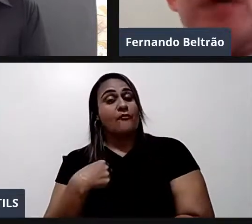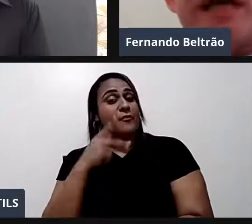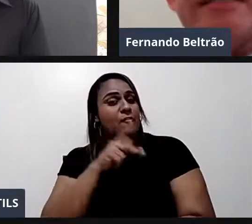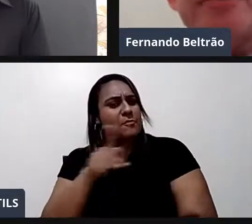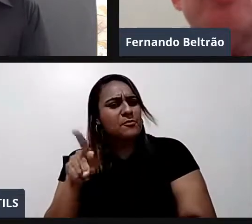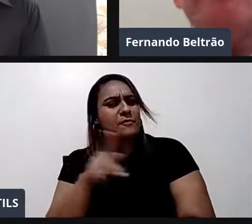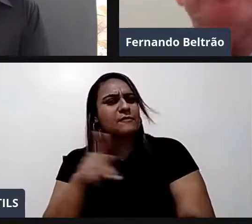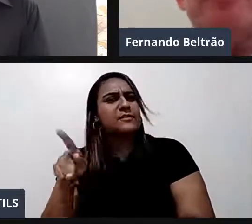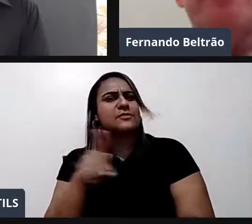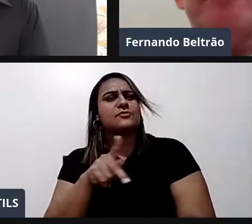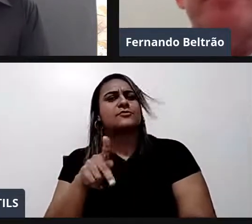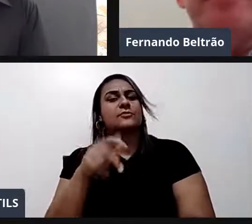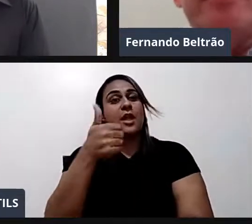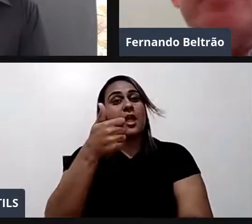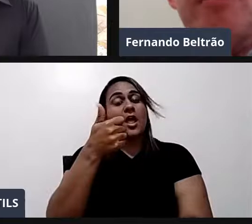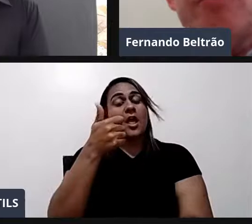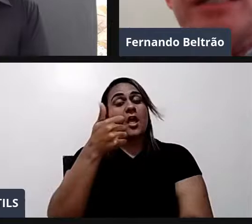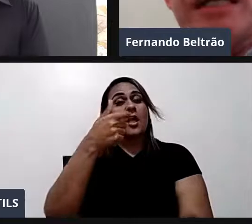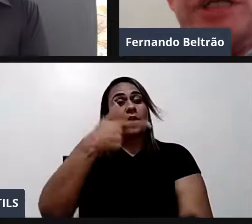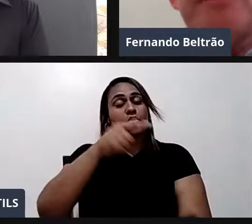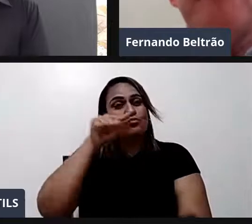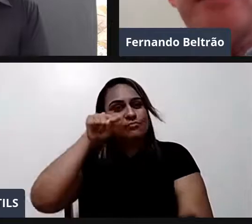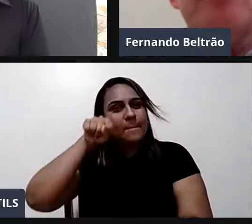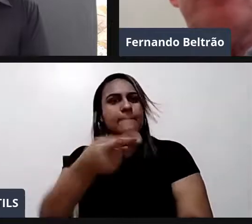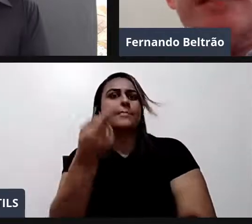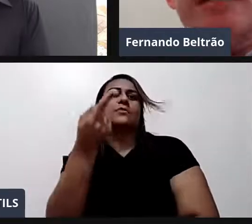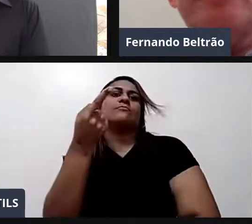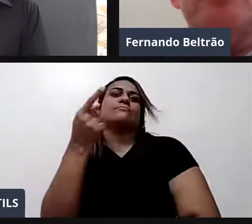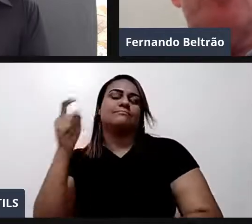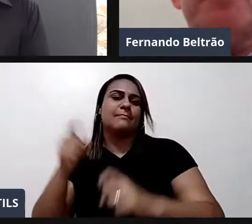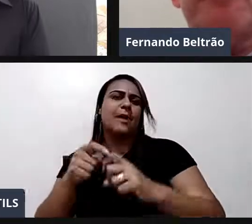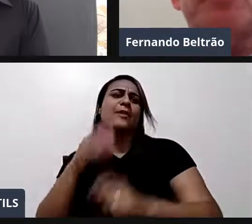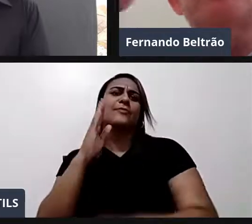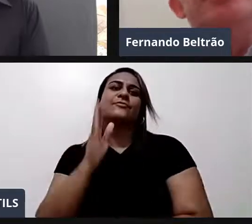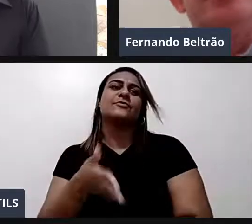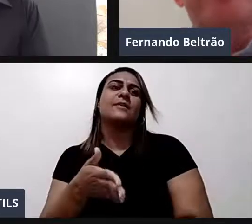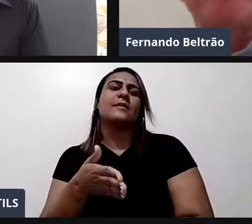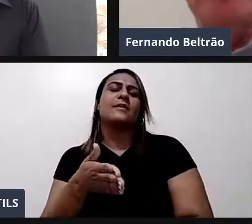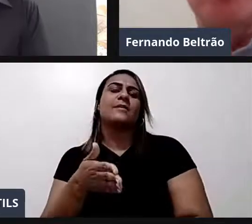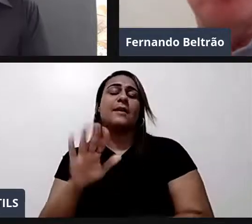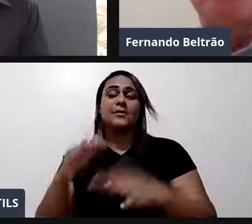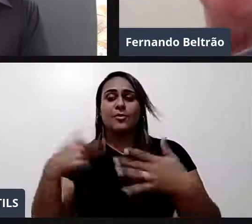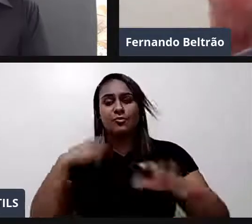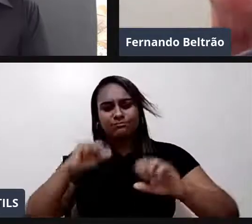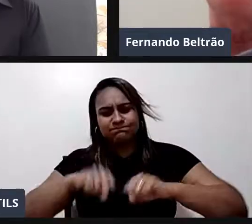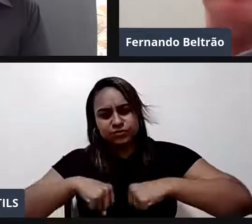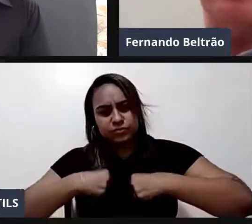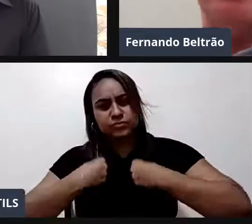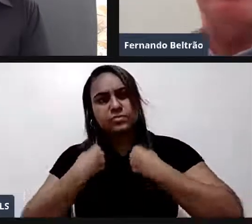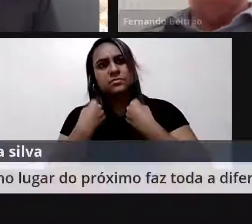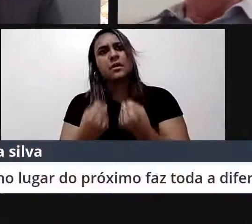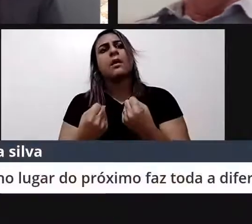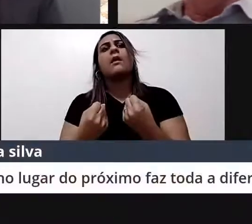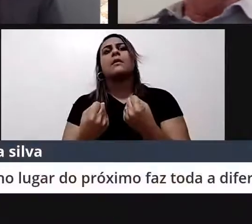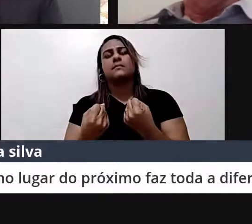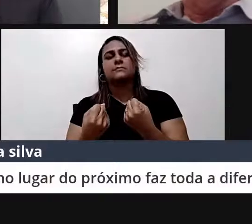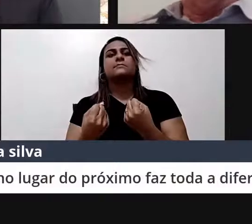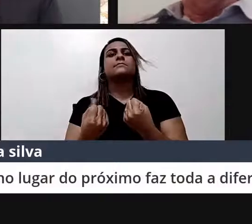a isso. Há muito tempo. Eu tenho um engajamento grande. Enquanto professor. Professor de curso. professor da universidade. Eu estou na